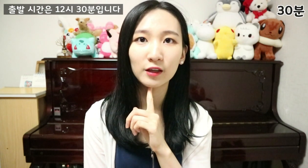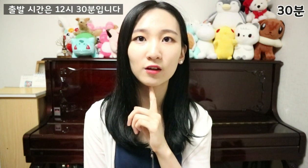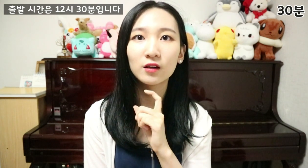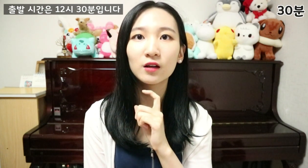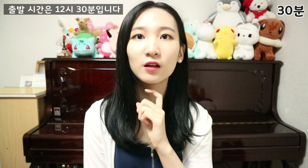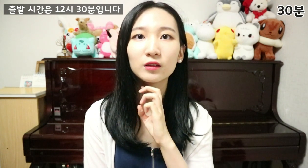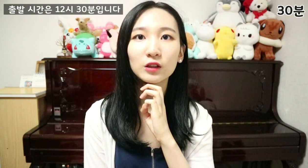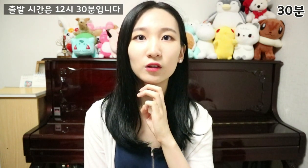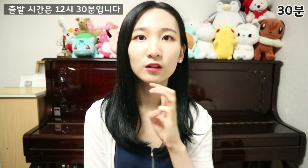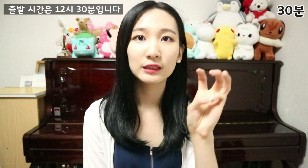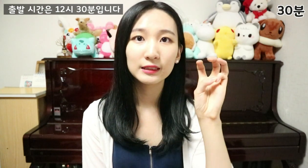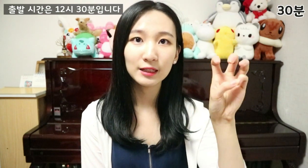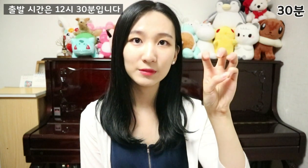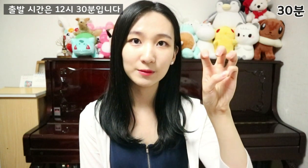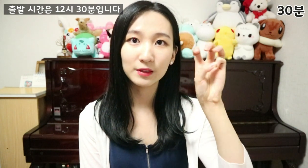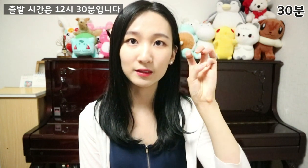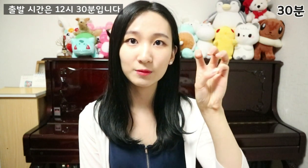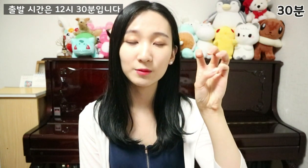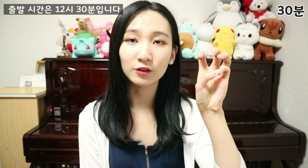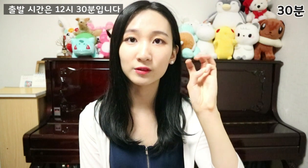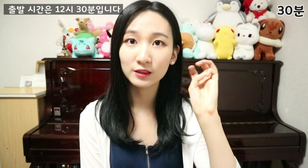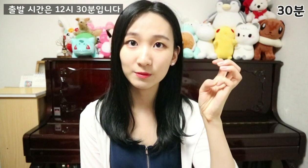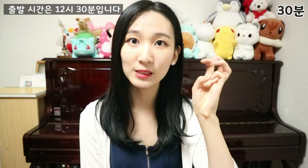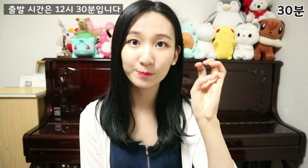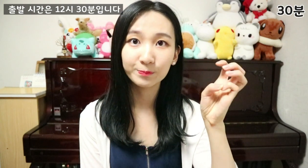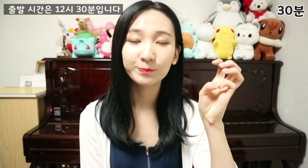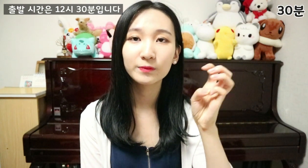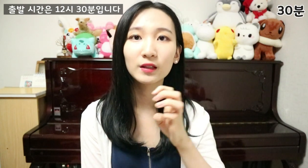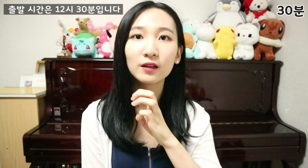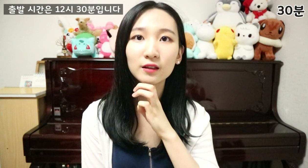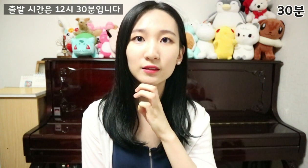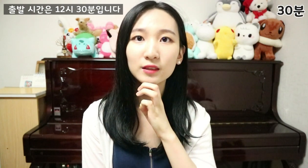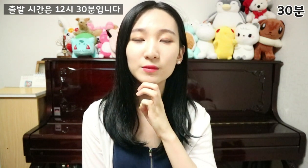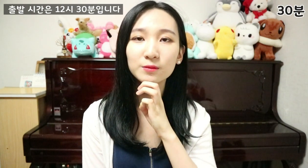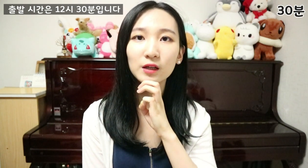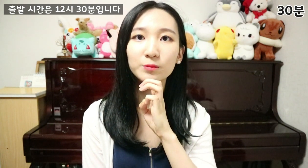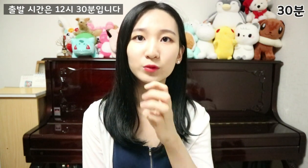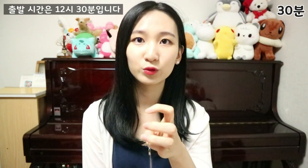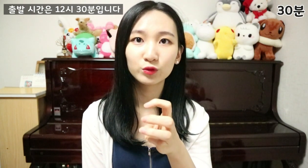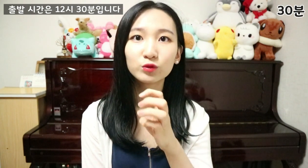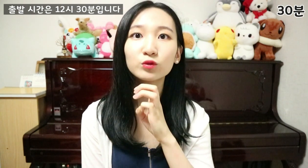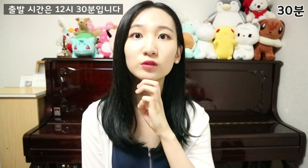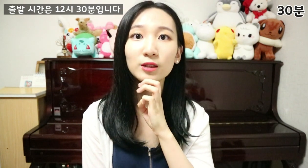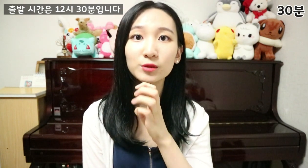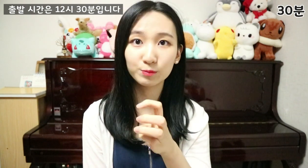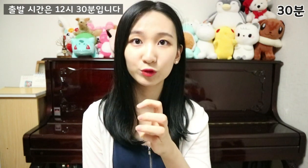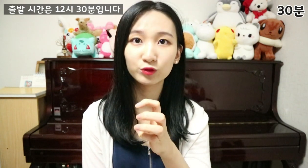돼요. 그래서 30 이게 30이거든요. 30 30을 앞으로 30분